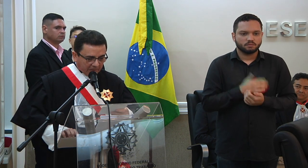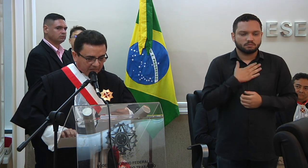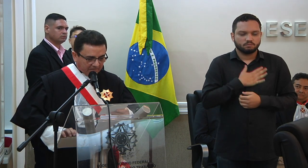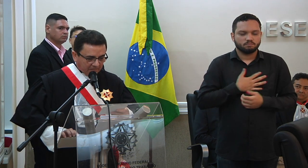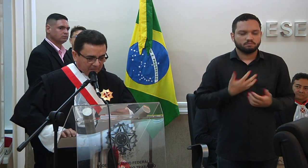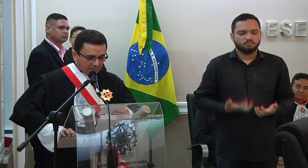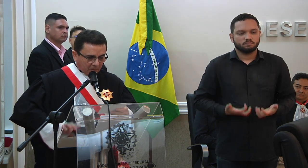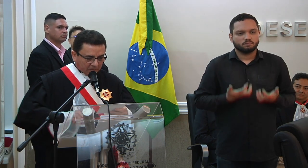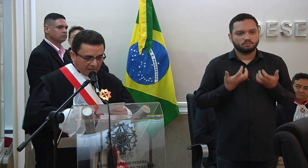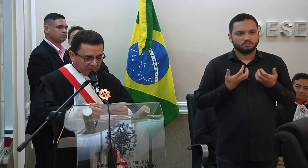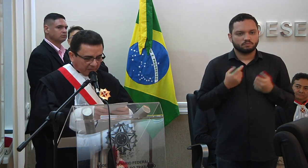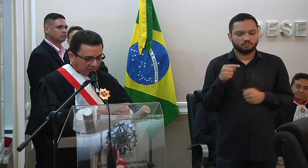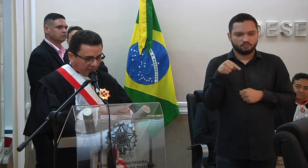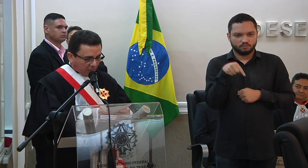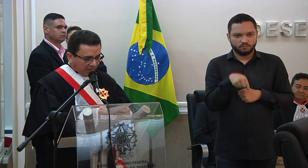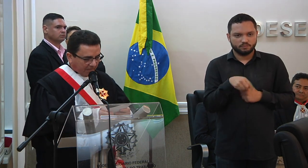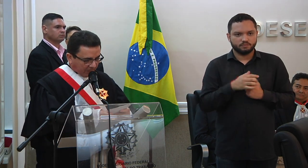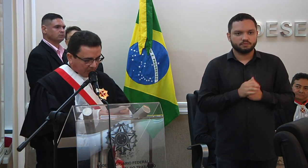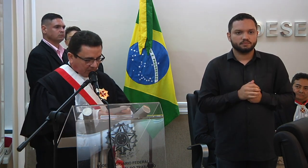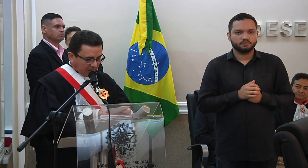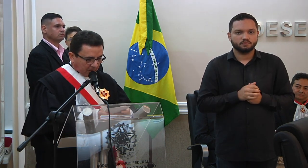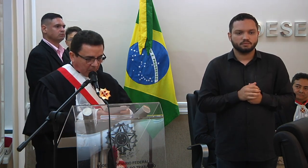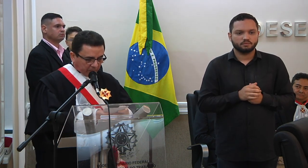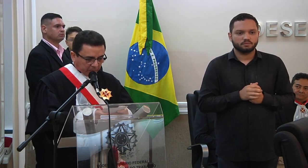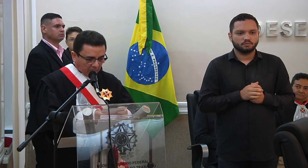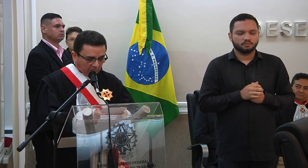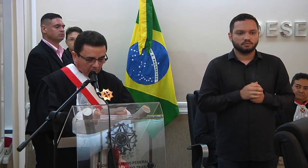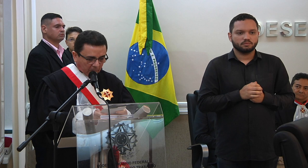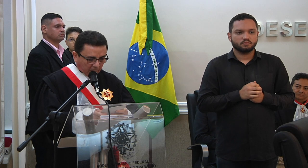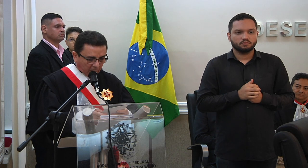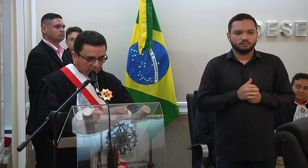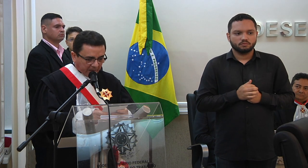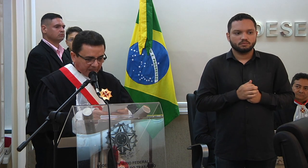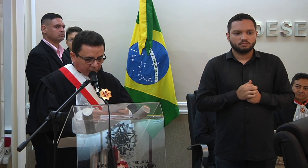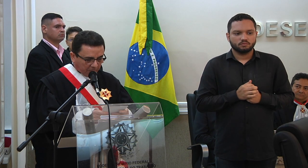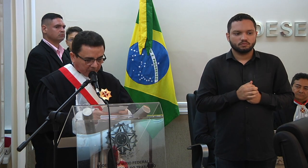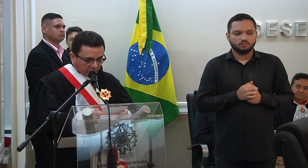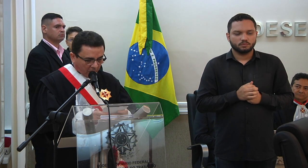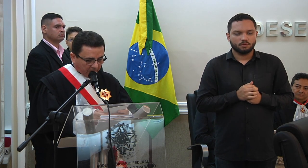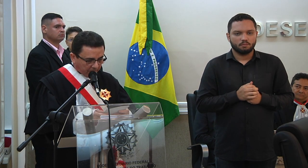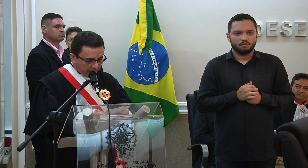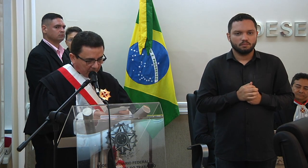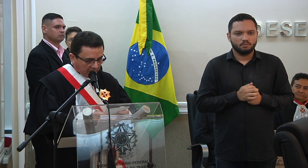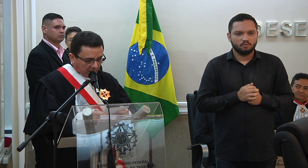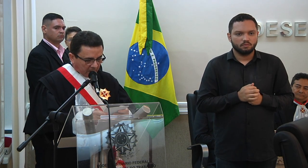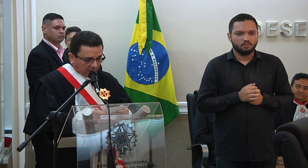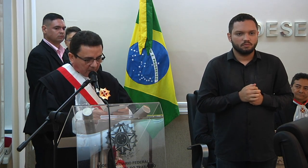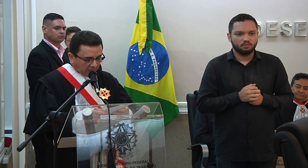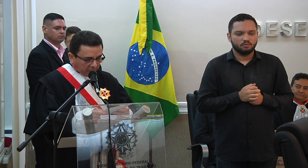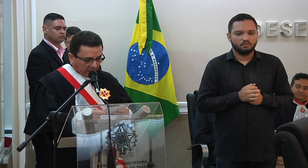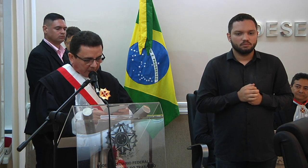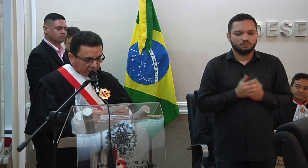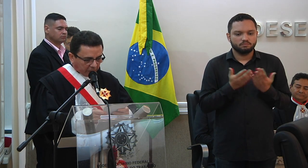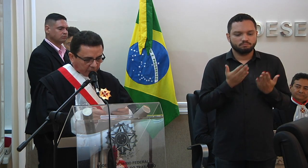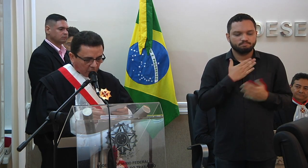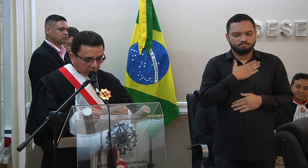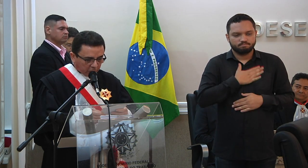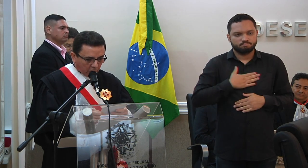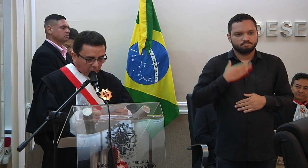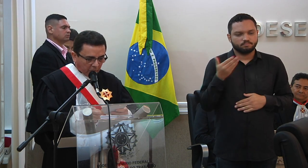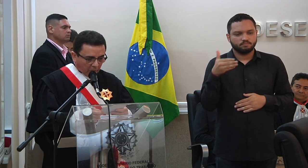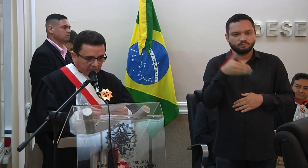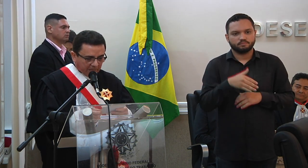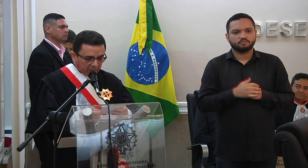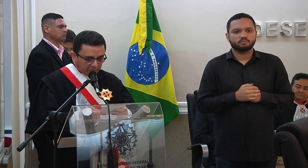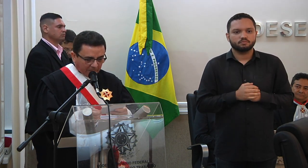muita honra também contamos aqui com o brilho da sua pessoa. Excelentíssimo